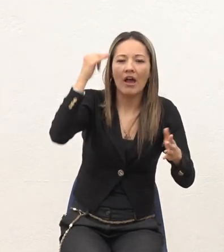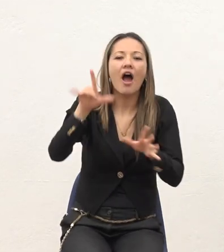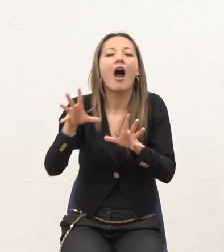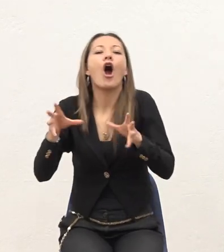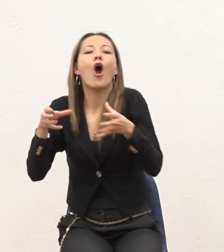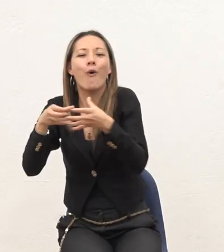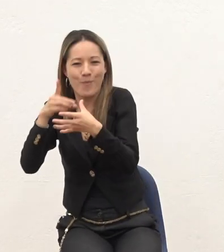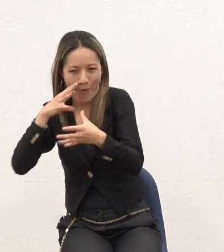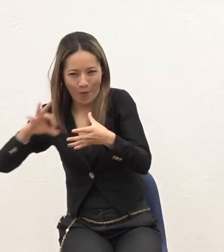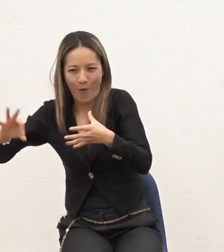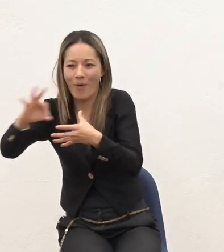De verdad